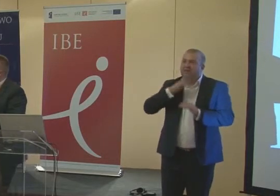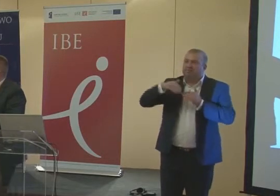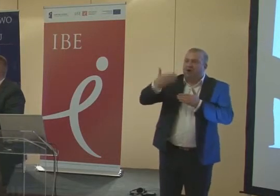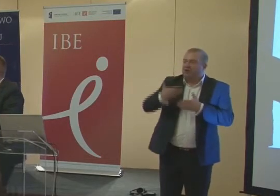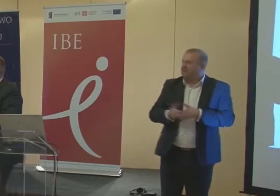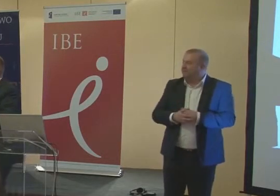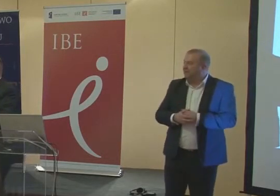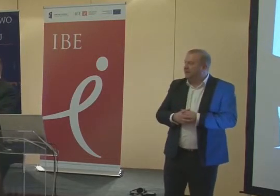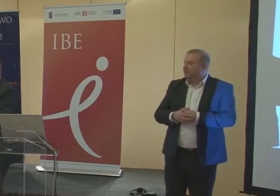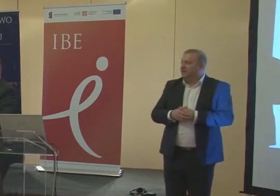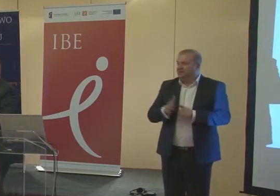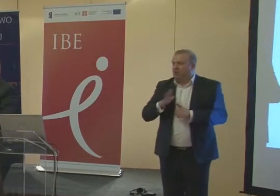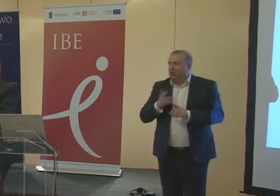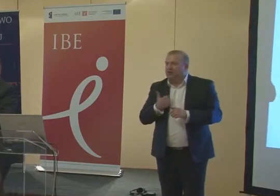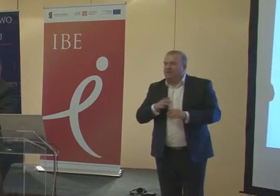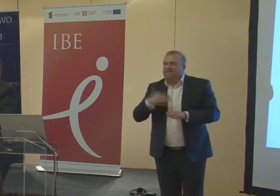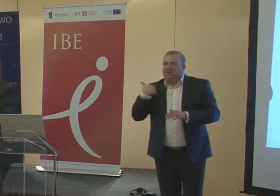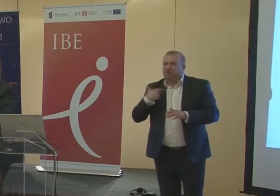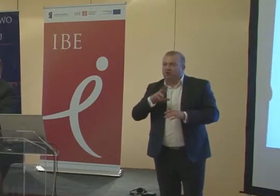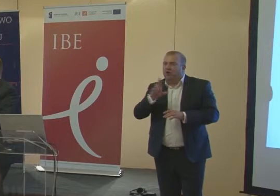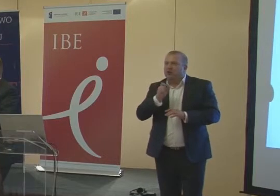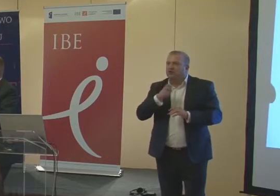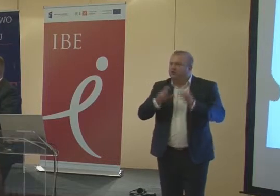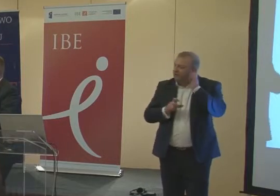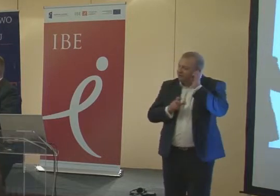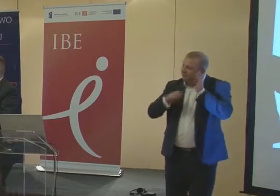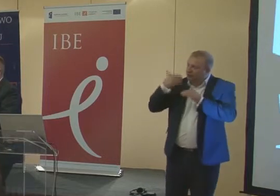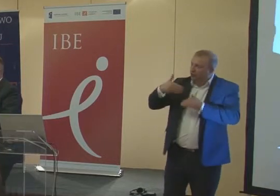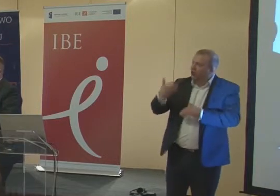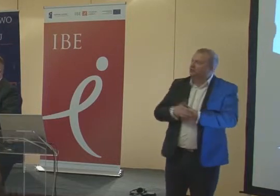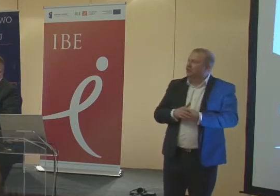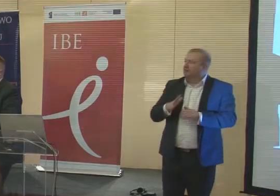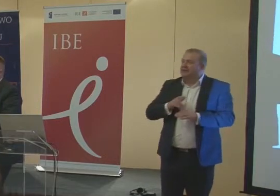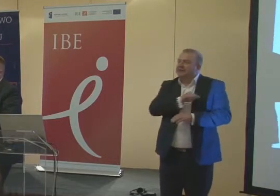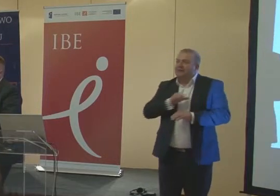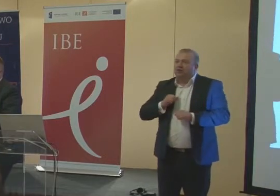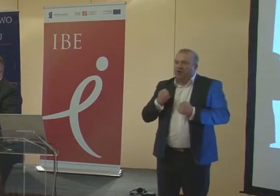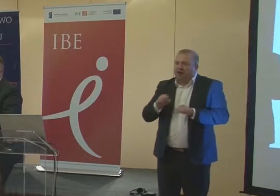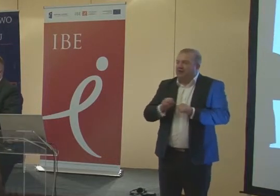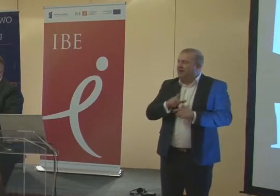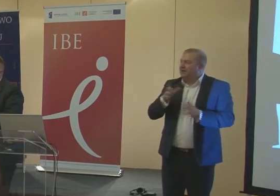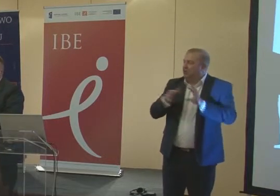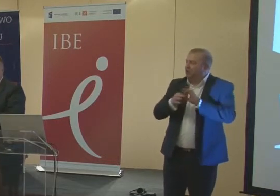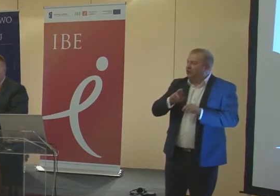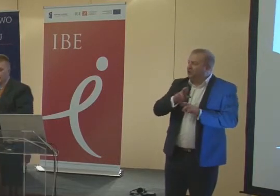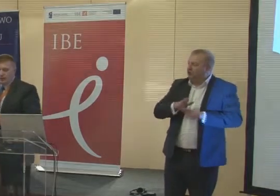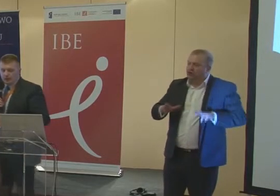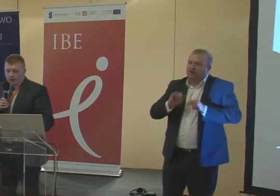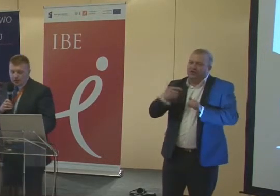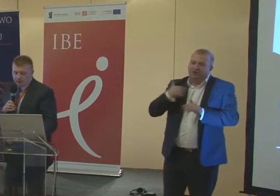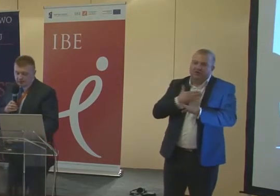mogły sobie poradzić jakoś w przyszłości, być samodzielne, założyć rodzinę i żyć dalej.